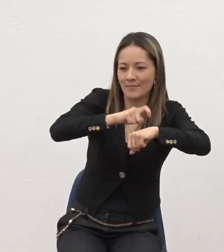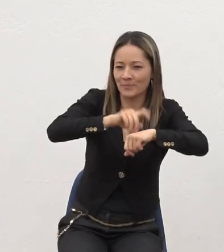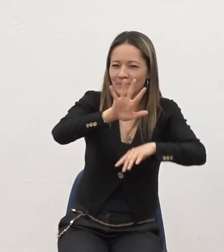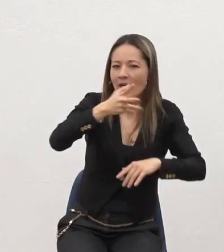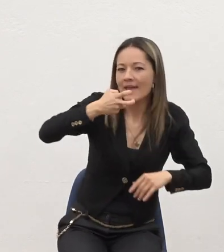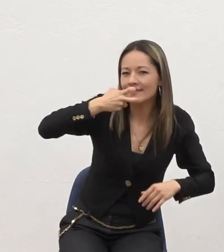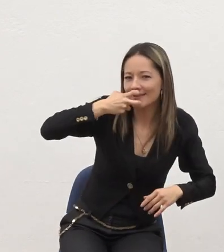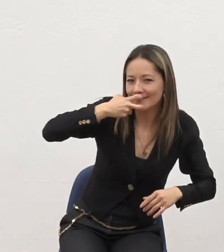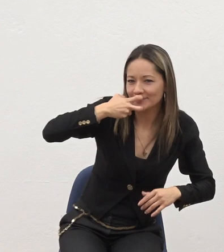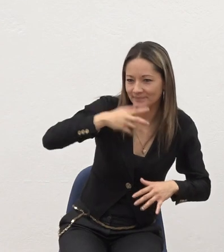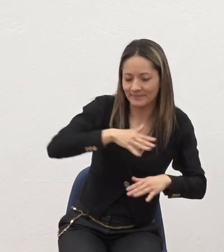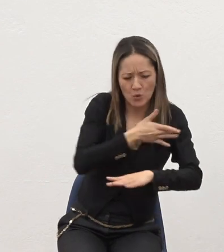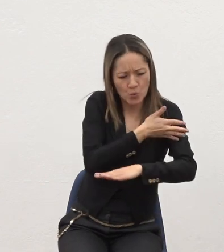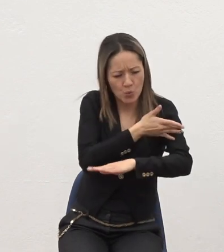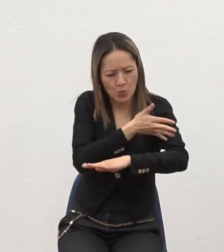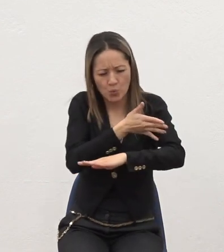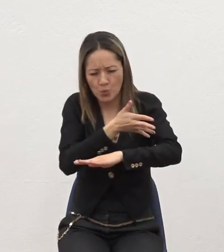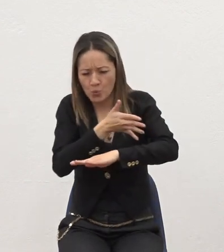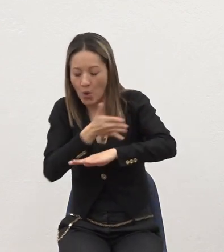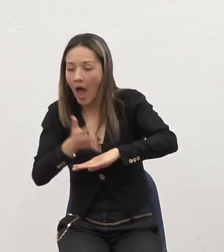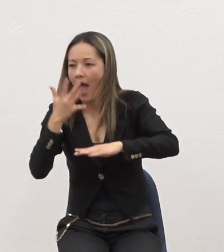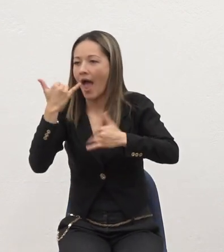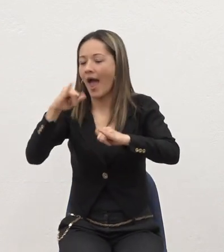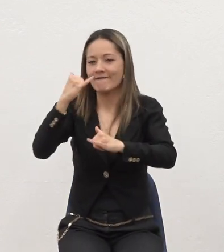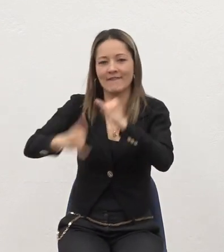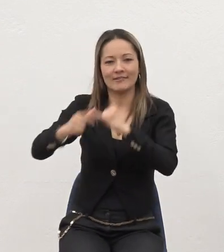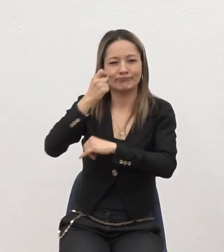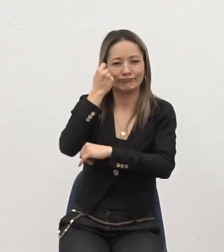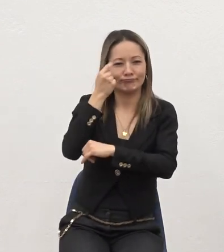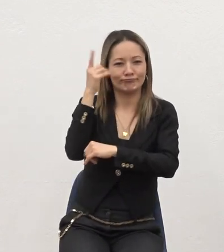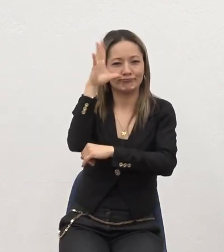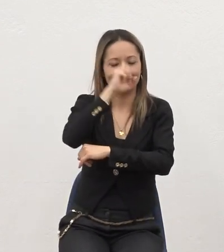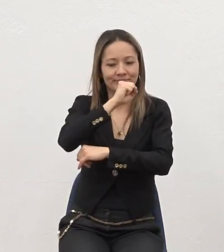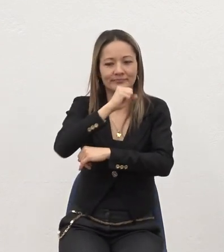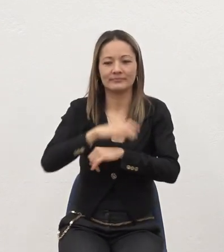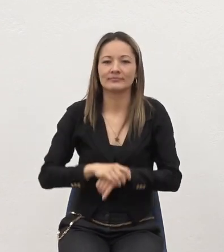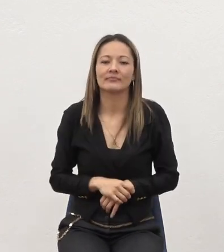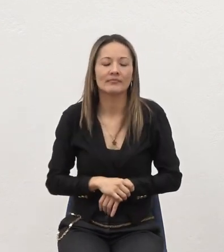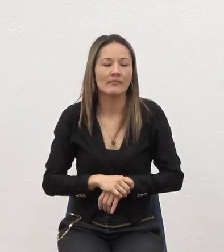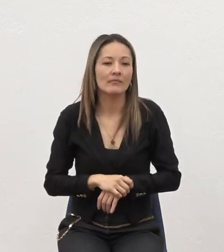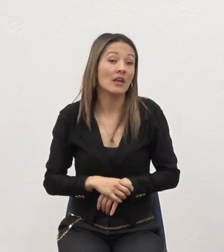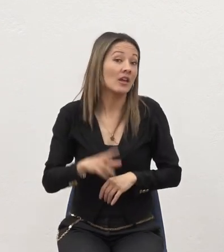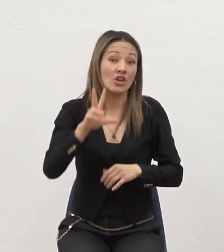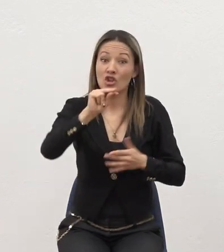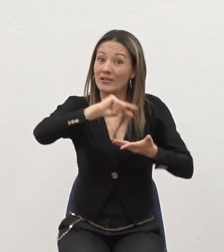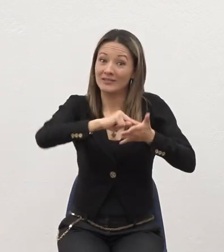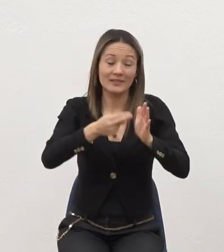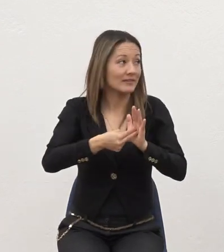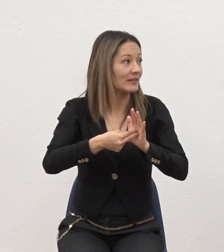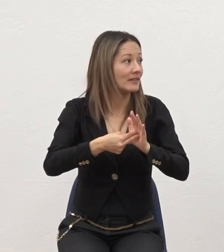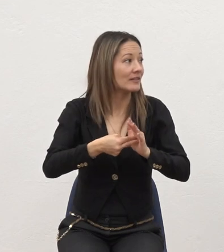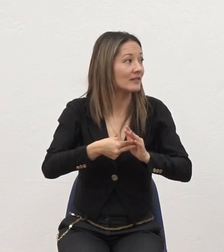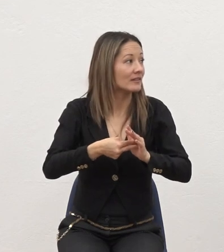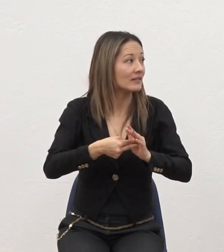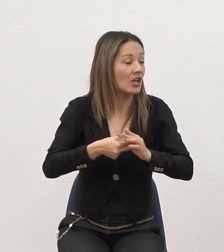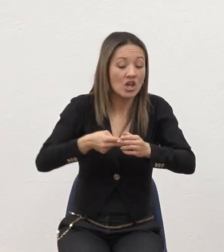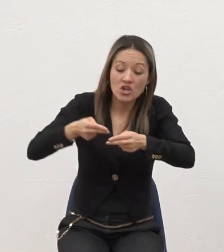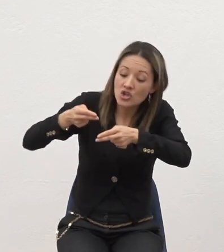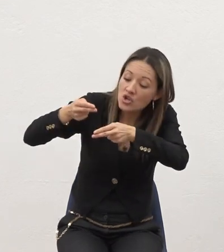A finalizar Pues a entender Y pues Que no es El nombre De Jesús El